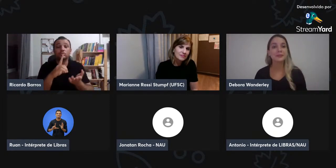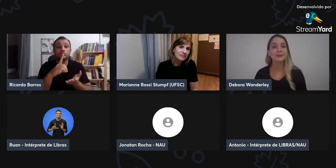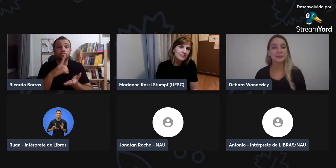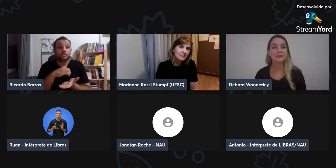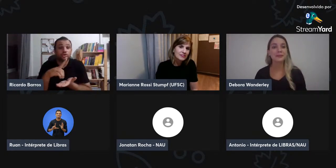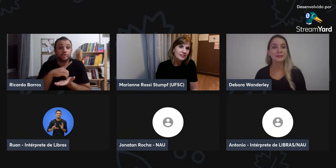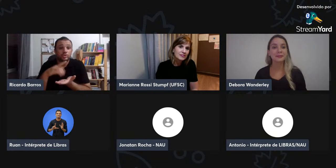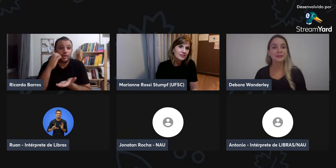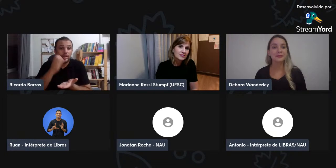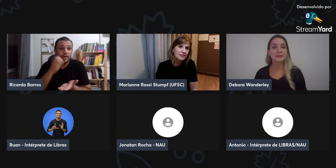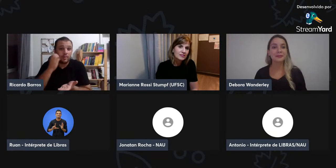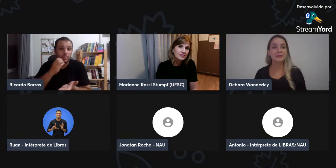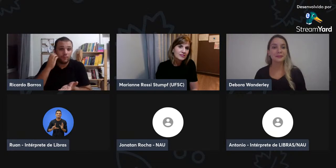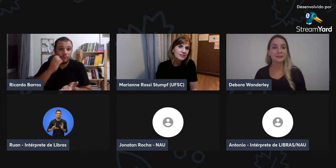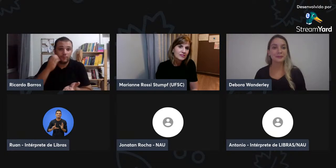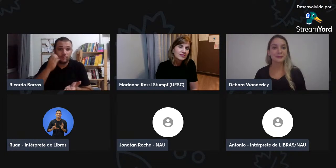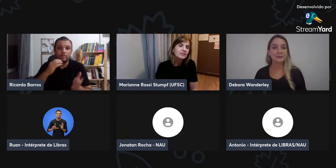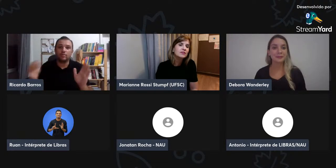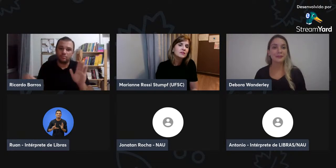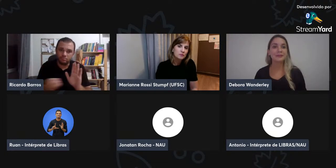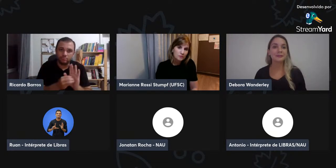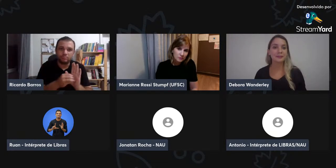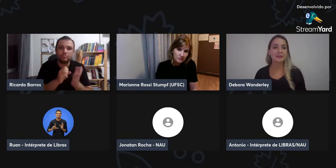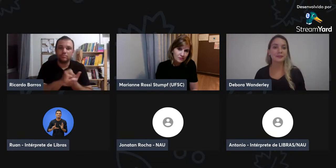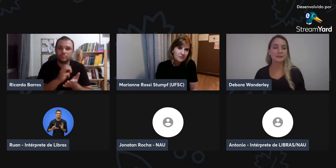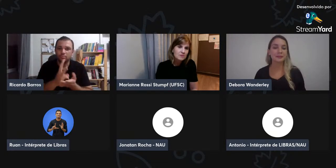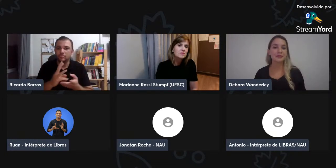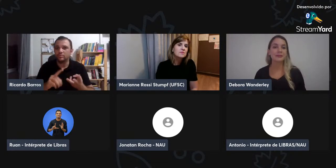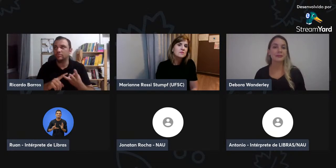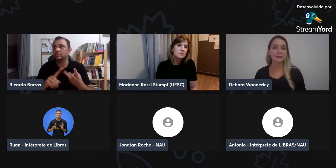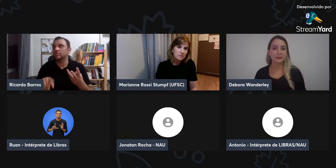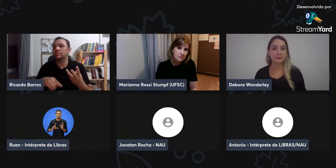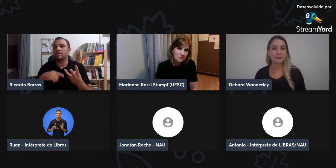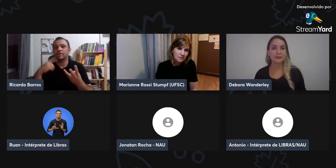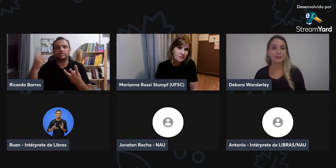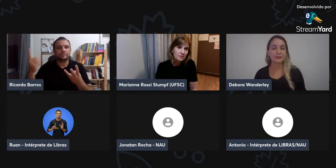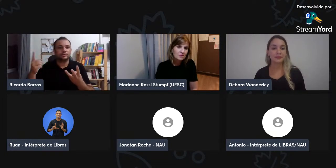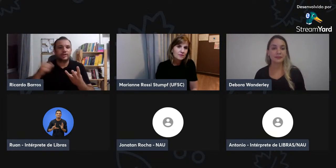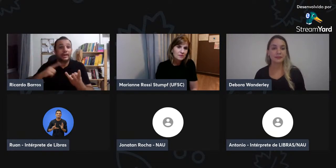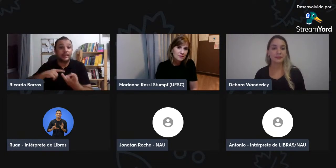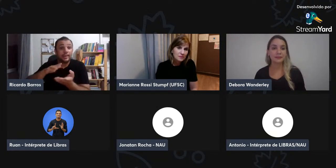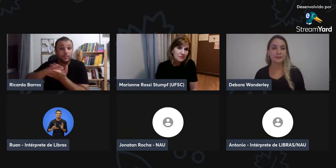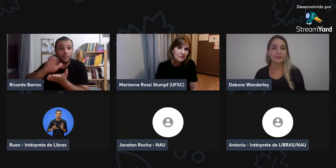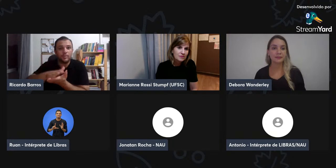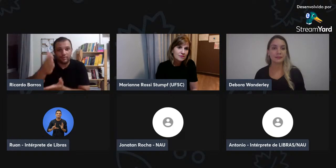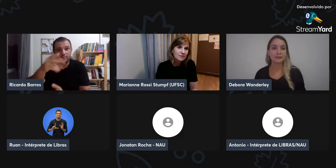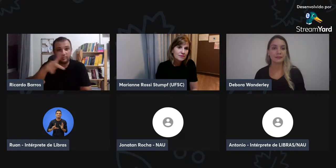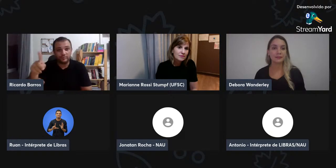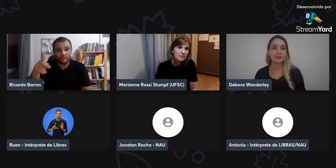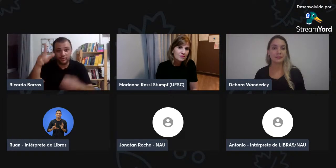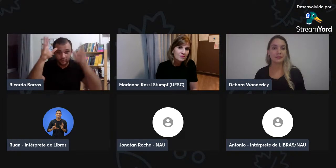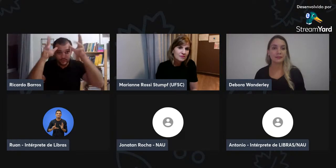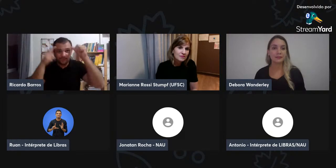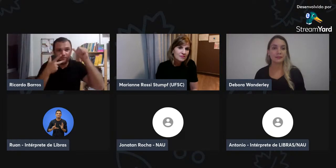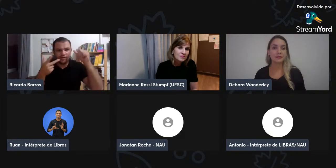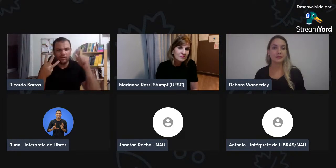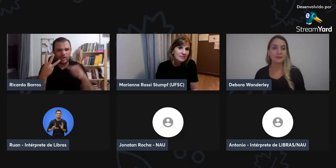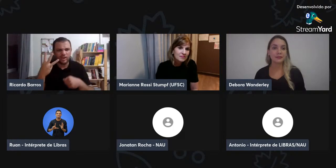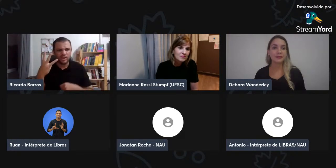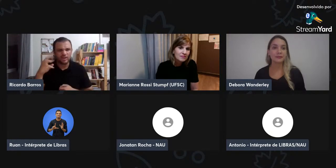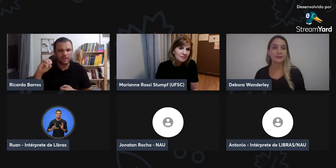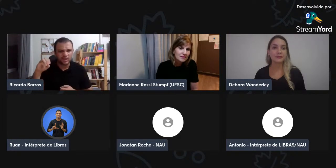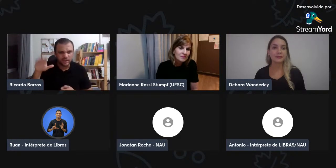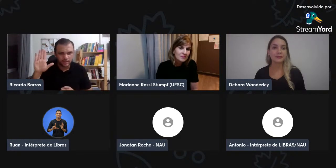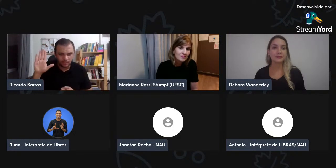inclusive, já tem alguns glossários que foram inclusos, o SignWrite, por exemplo, o dicionário do Capovira, já foi incluso, o SignWrite, alguns